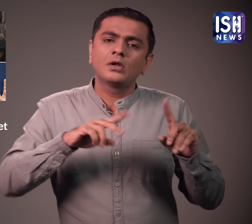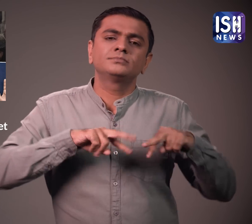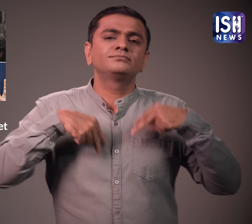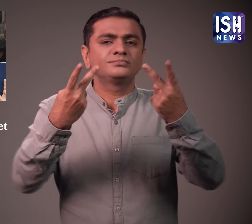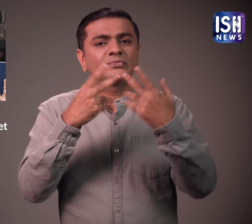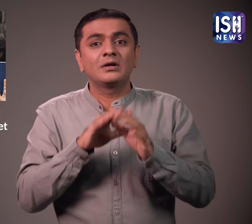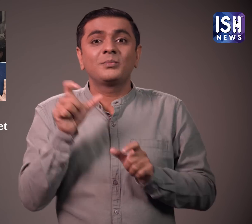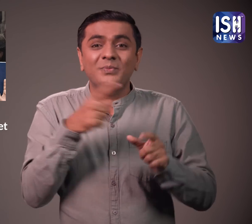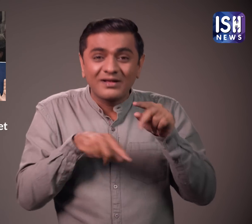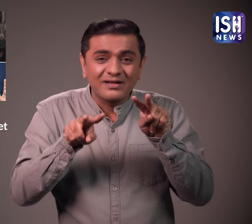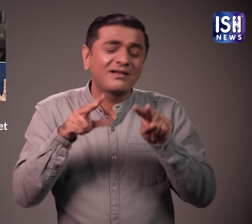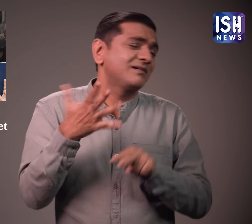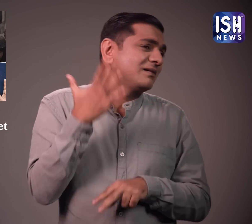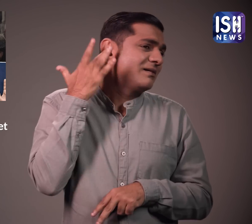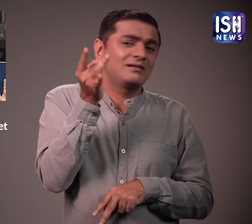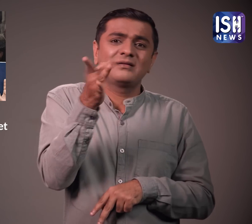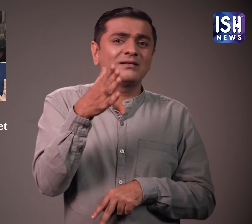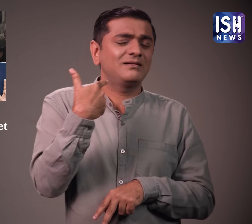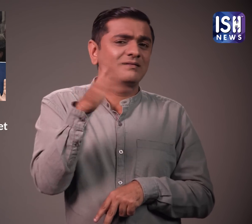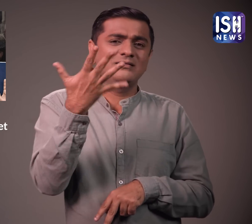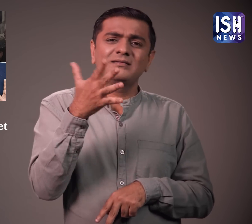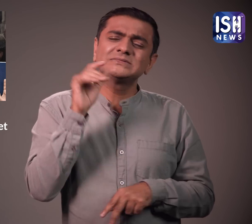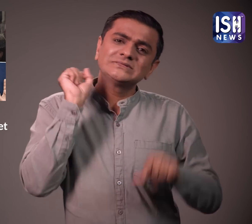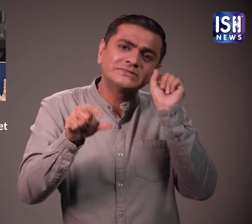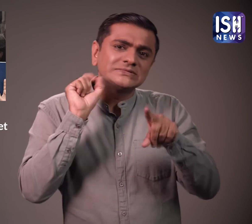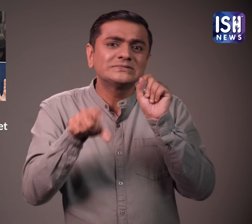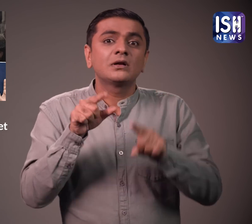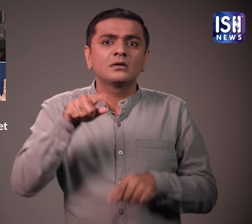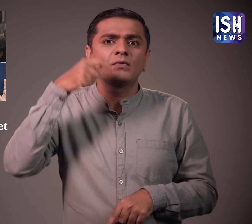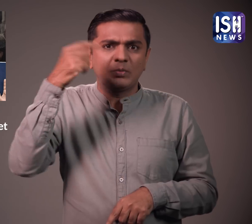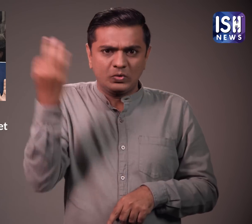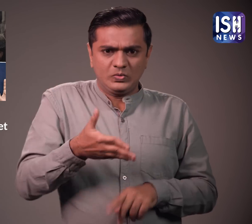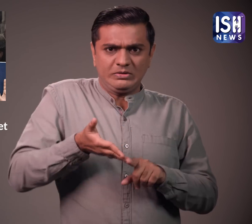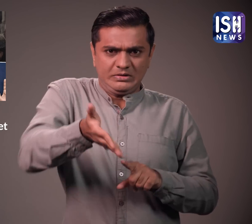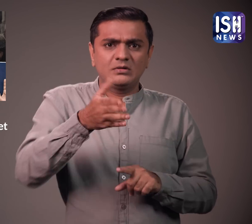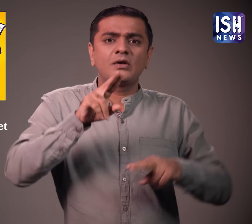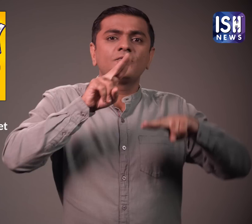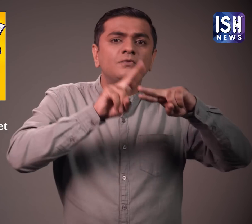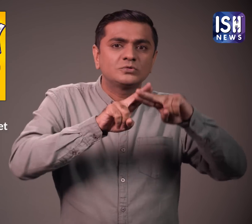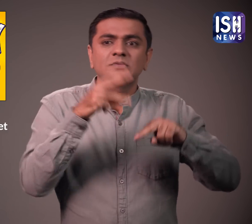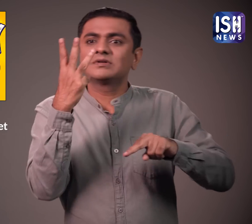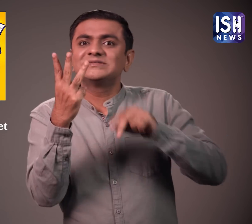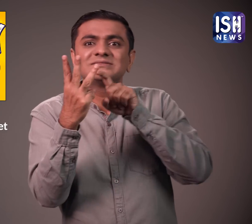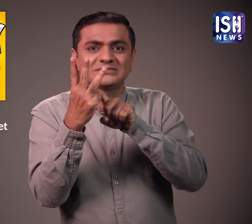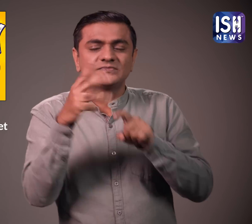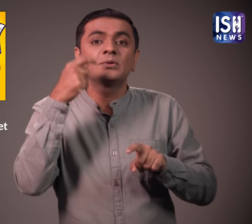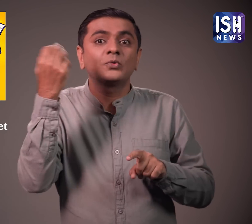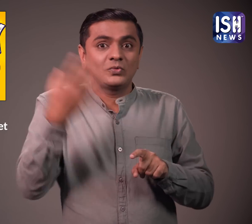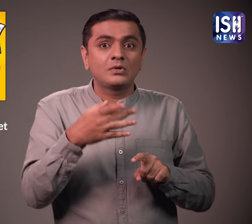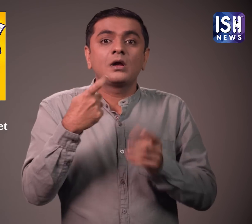मांगी इस विवाद के बाद हैश्टाइग बॉइकॉट फूकरे 3 जो कि चड़ा की नवींतम